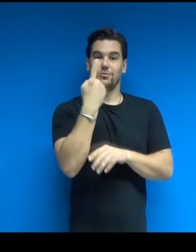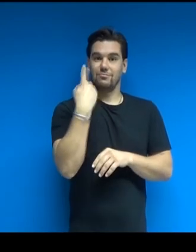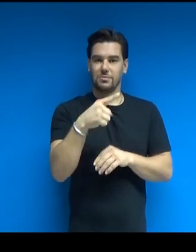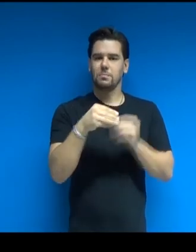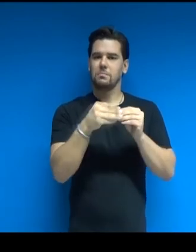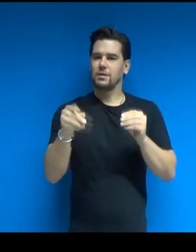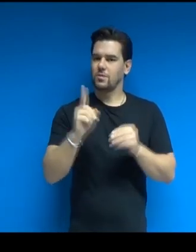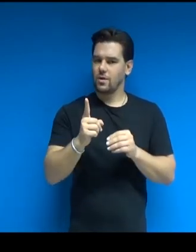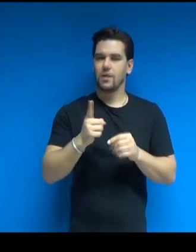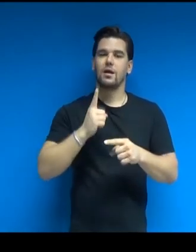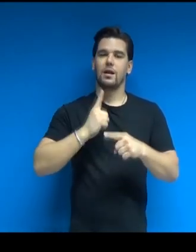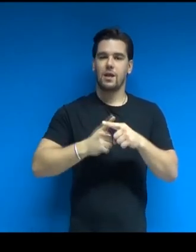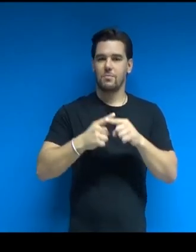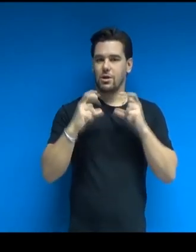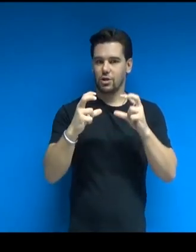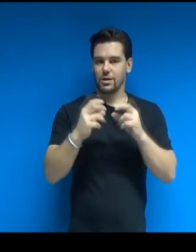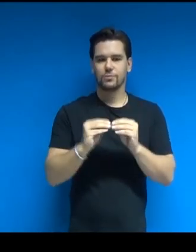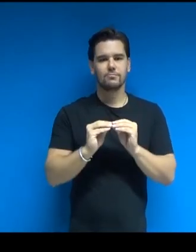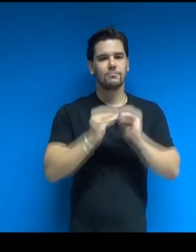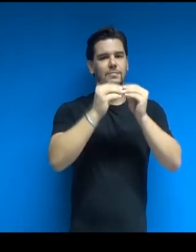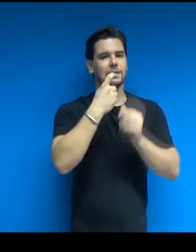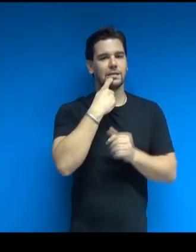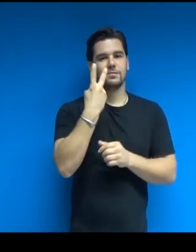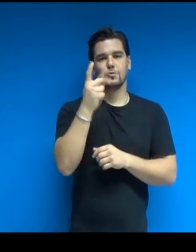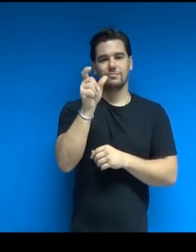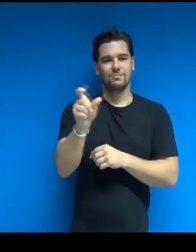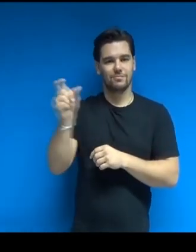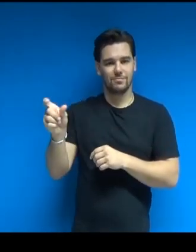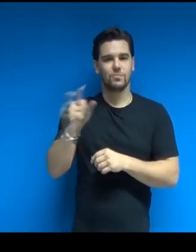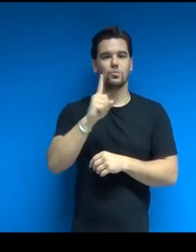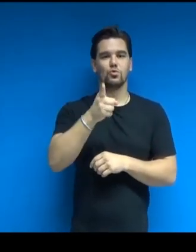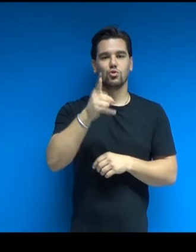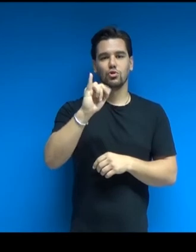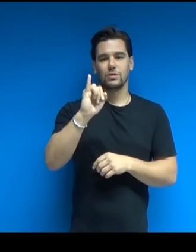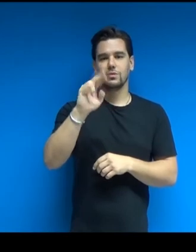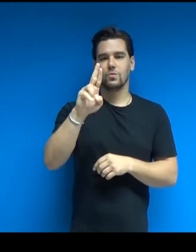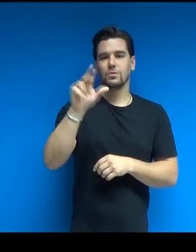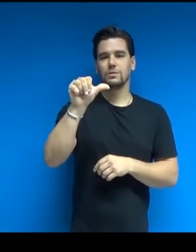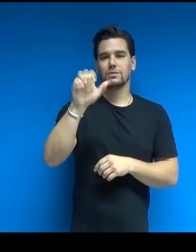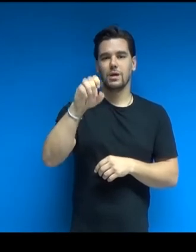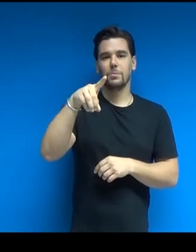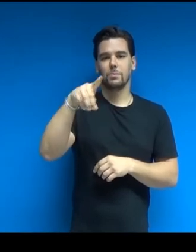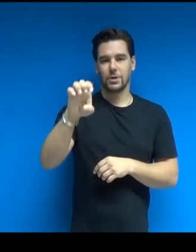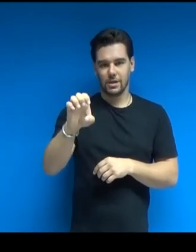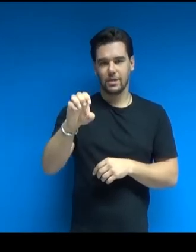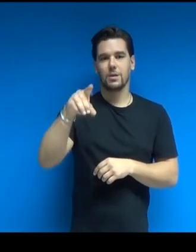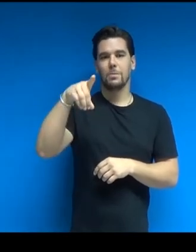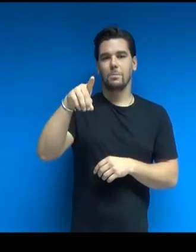Giuseppe Perego e Giuseppe Bini, ed è alta 4,16 metri.